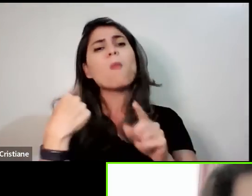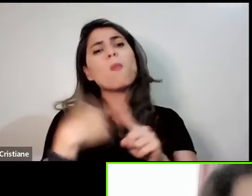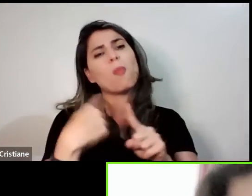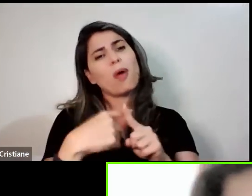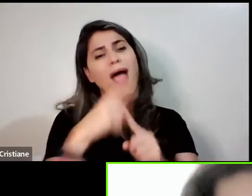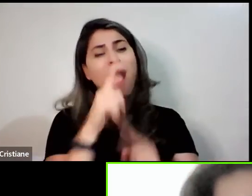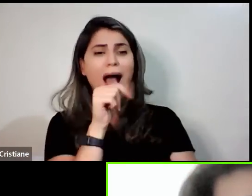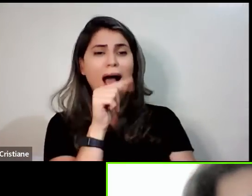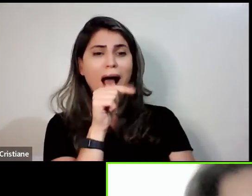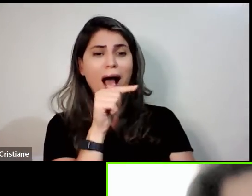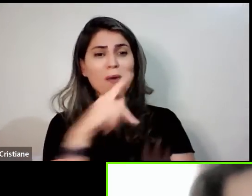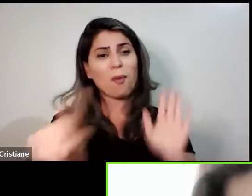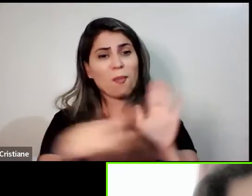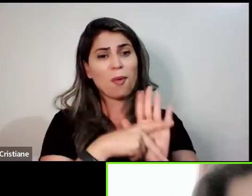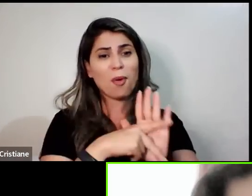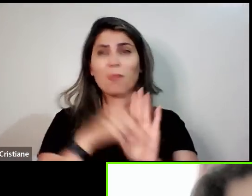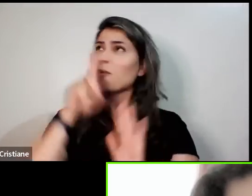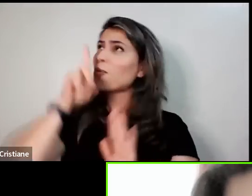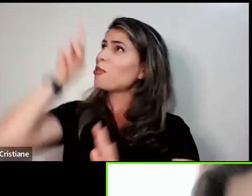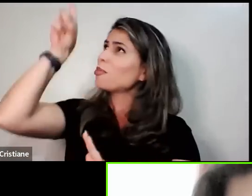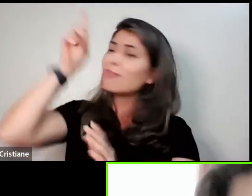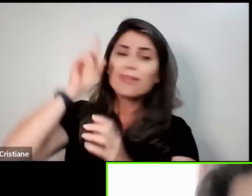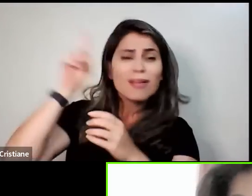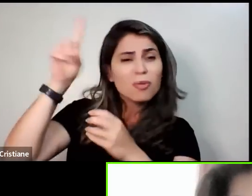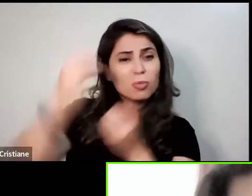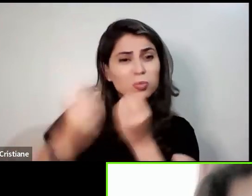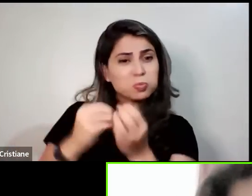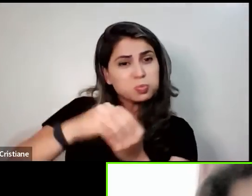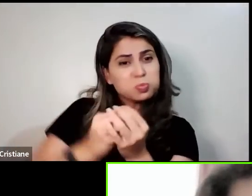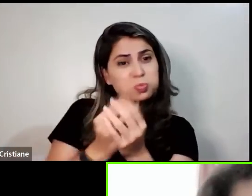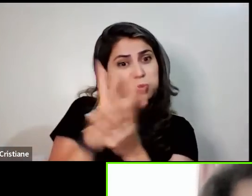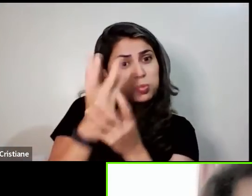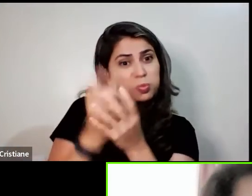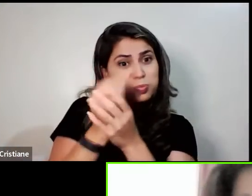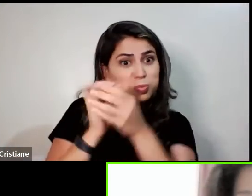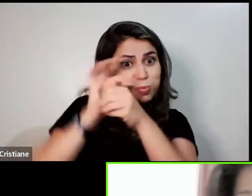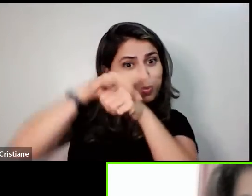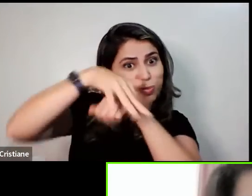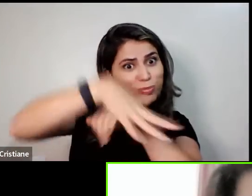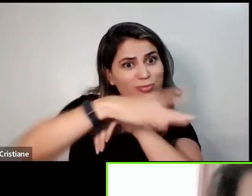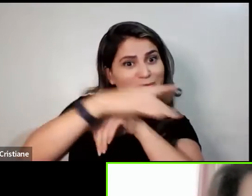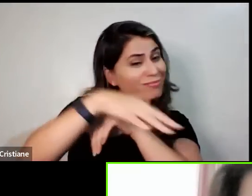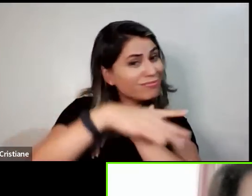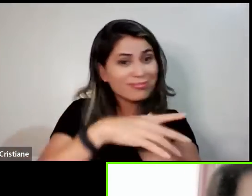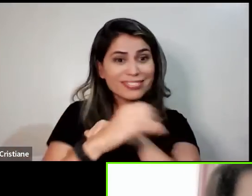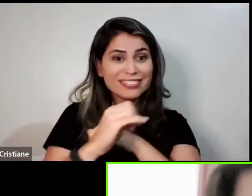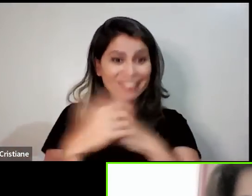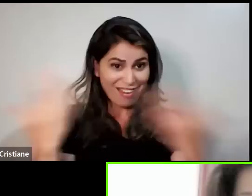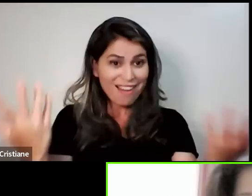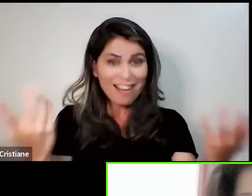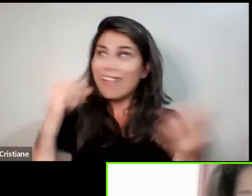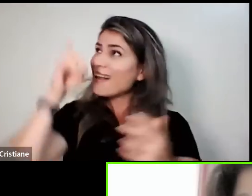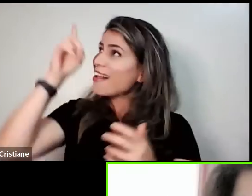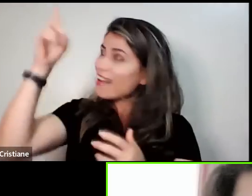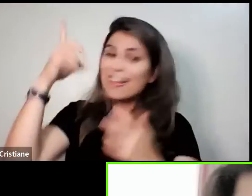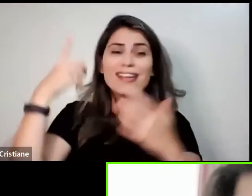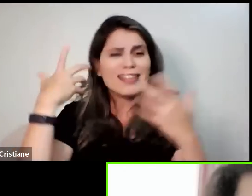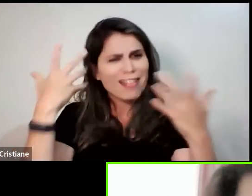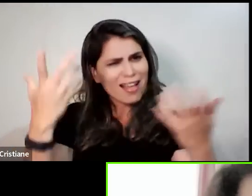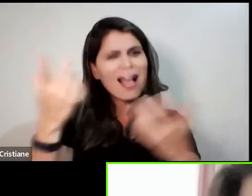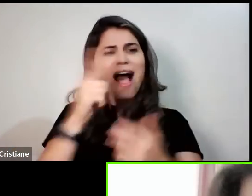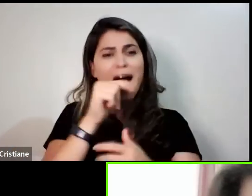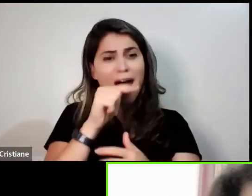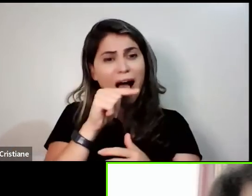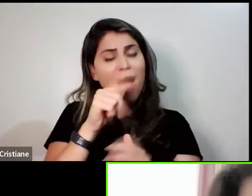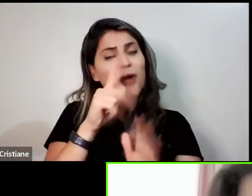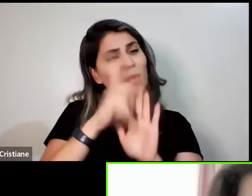nós seres humanos, com a necessidade de tomar água. E quando é uma água corrigida, tratada, como é a água da Timol, o Silocimol